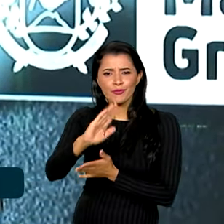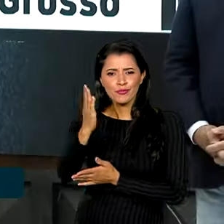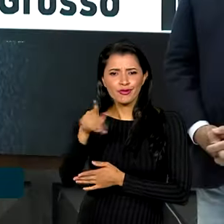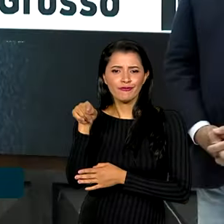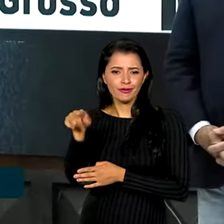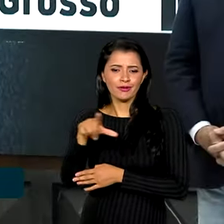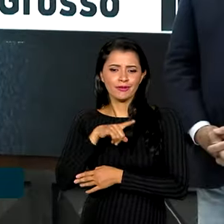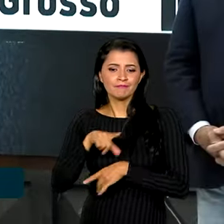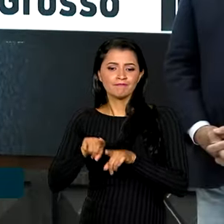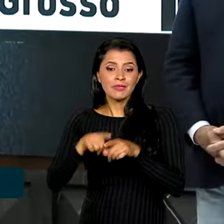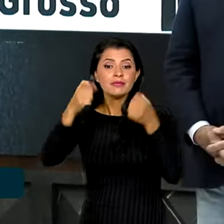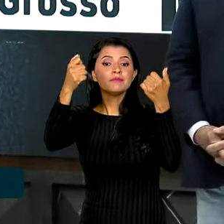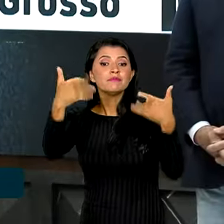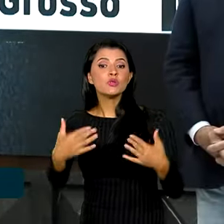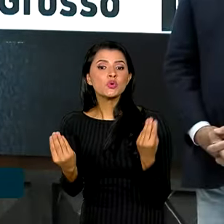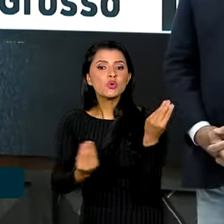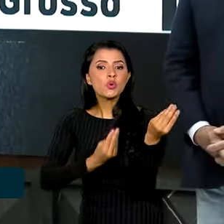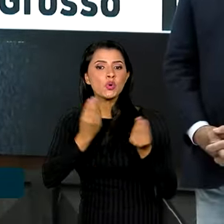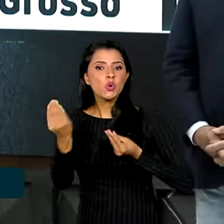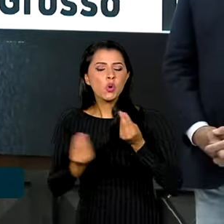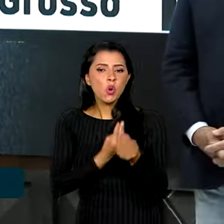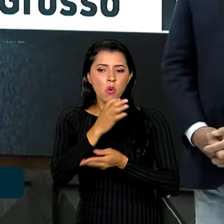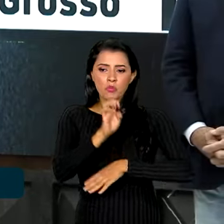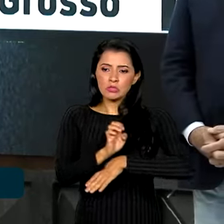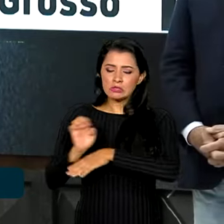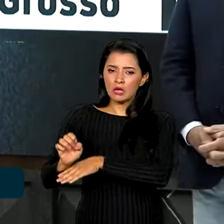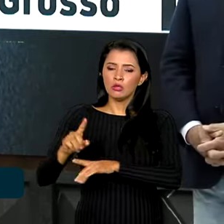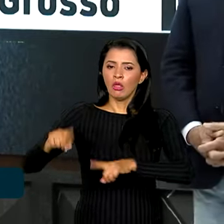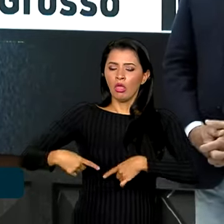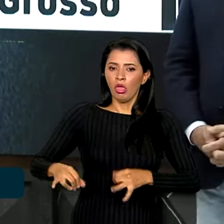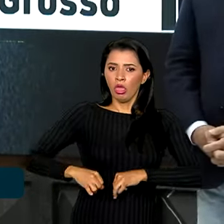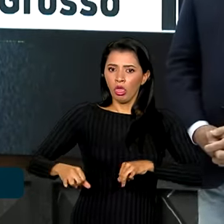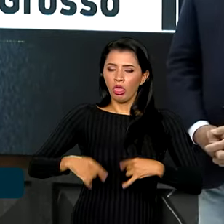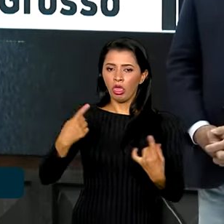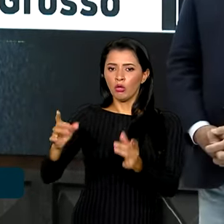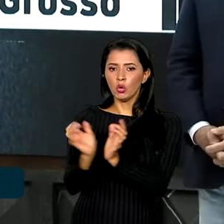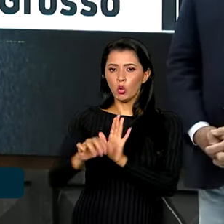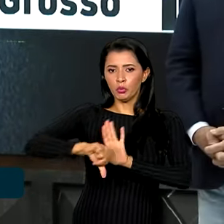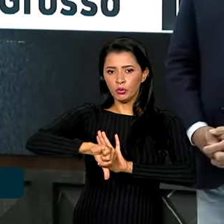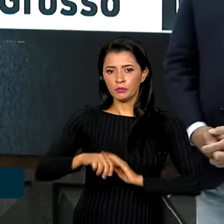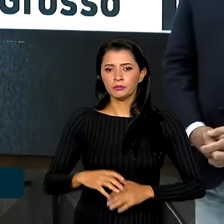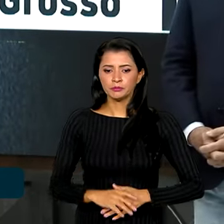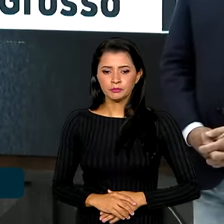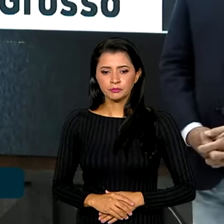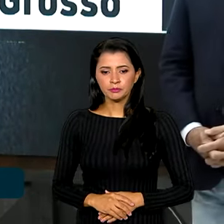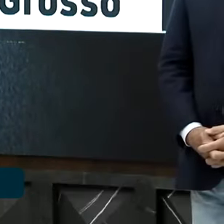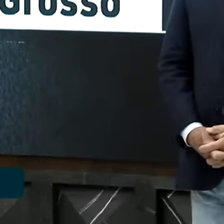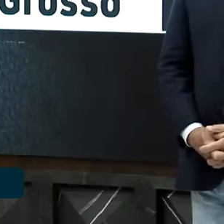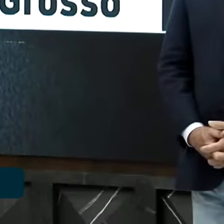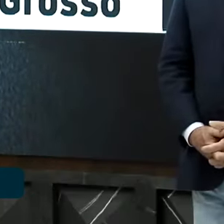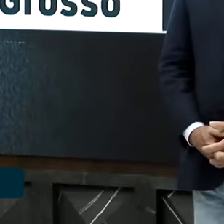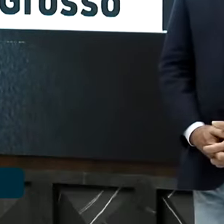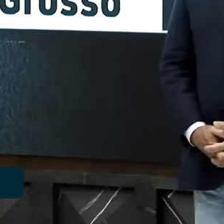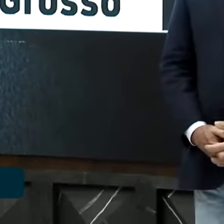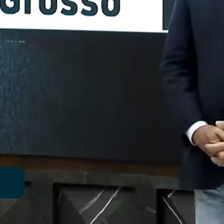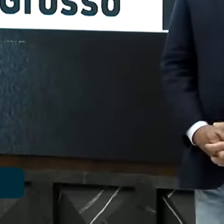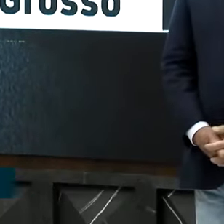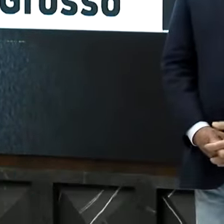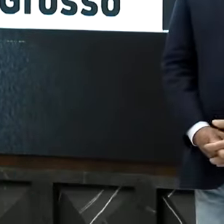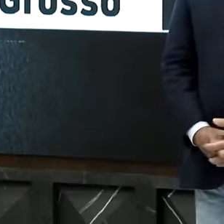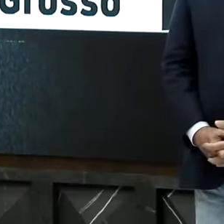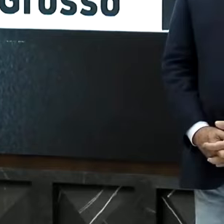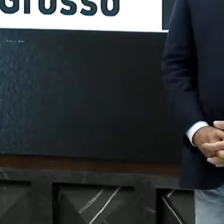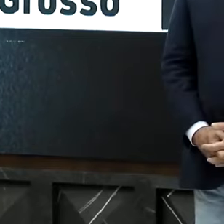Bolívia e explicou como o Estado vem enfrentando as facções criminosas. As facções criminosas, elas vieram,